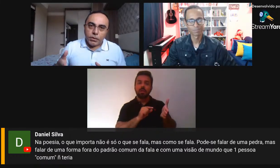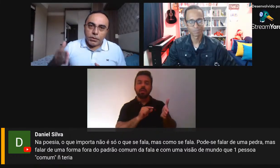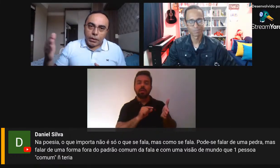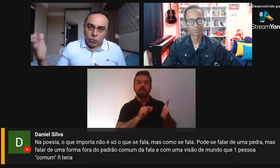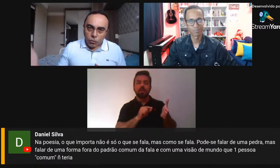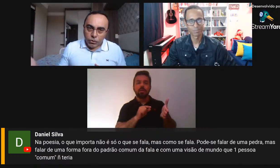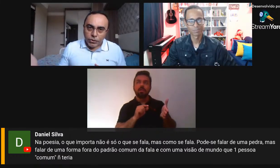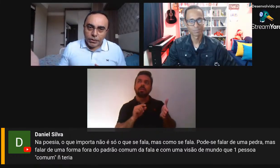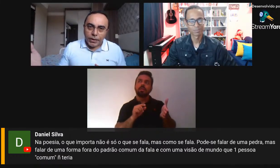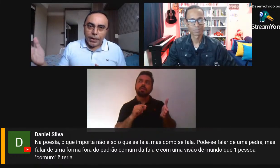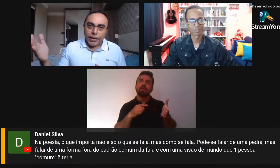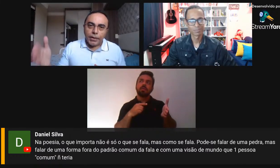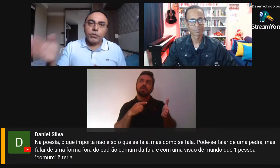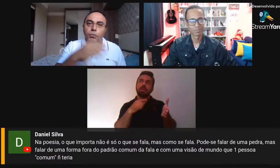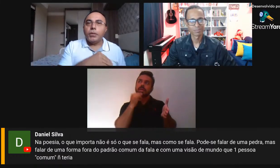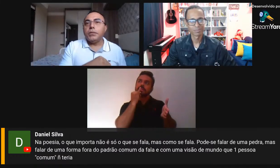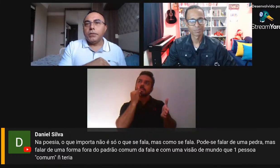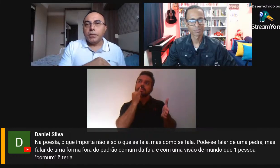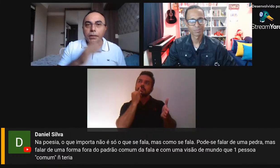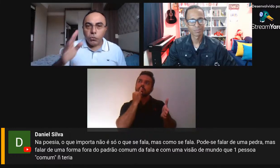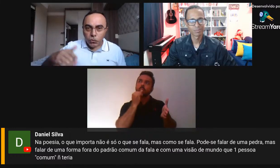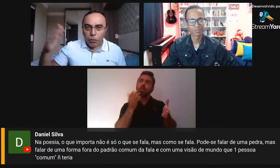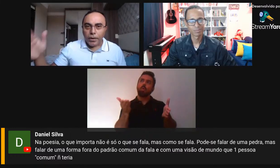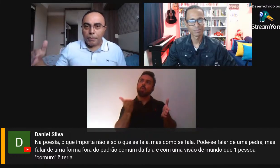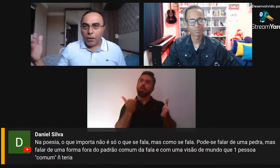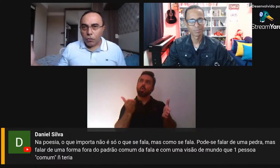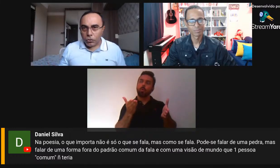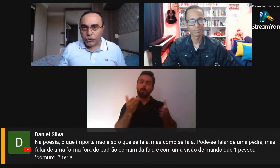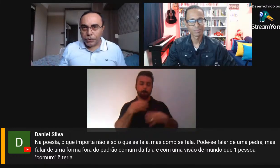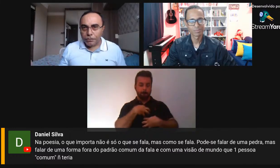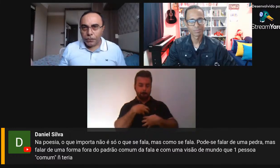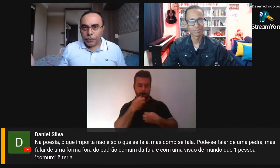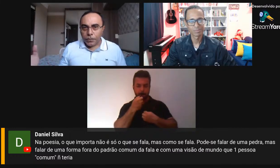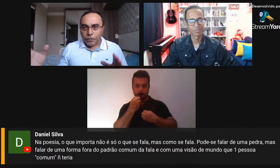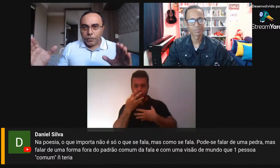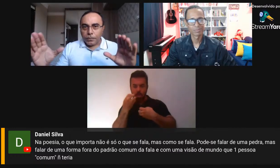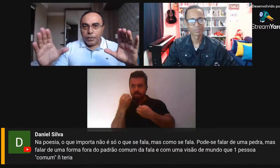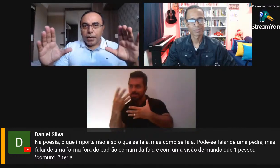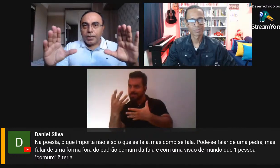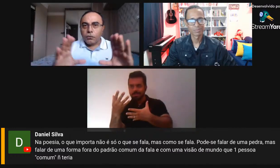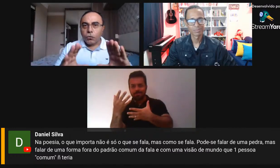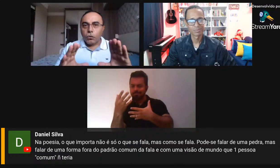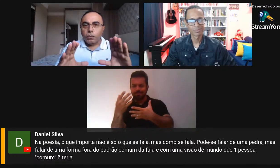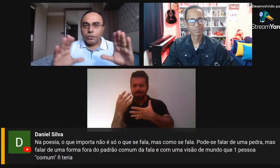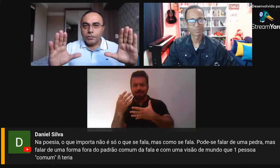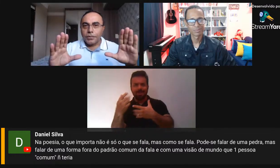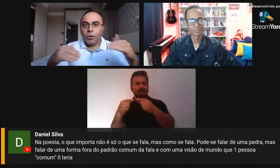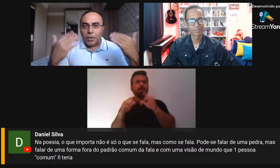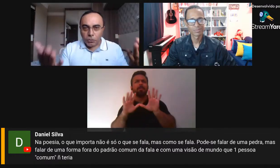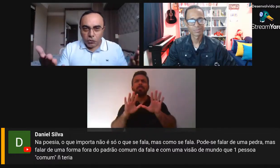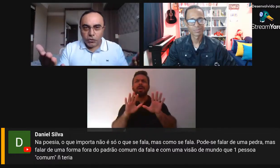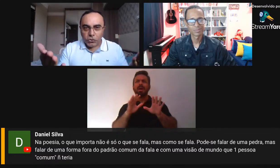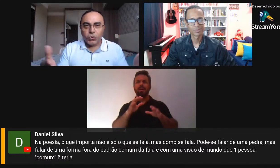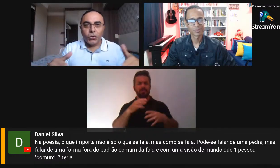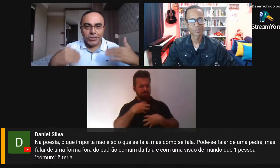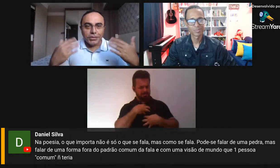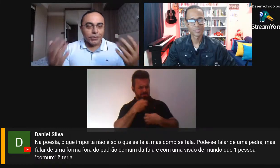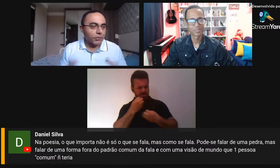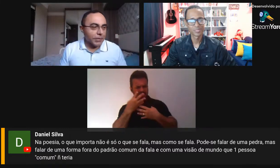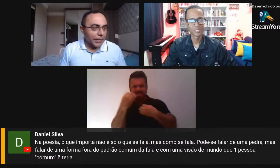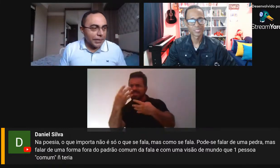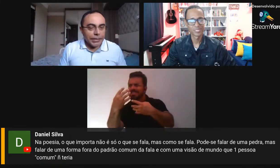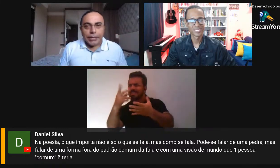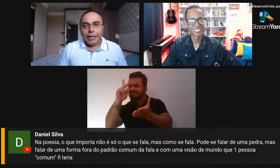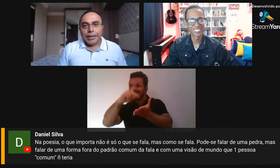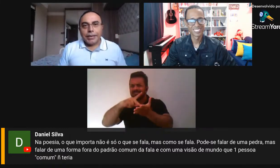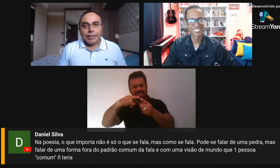muita poesia hoje que é antipoesia. Tem muito poema hoje, e aí eu vou dar uma de professor de